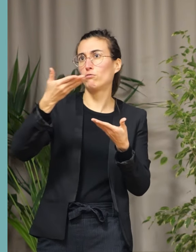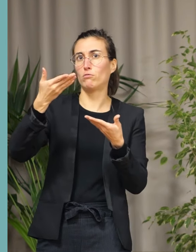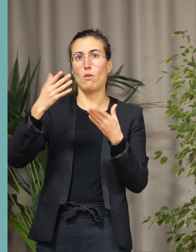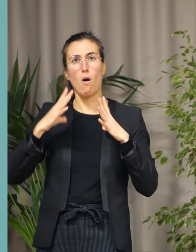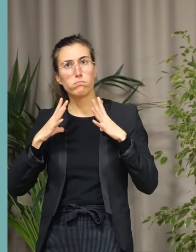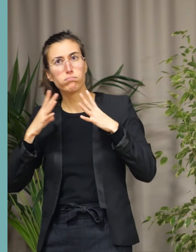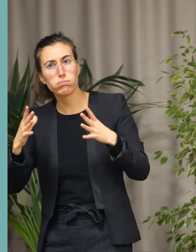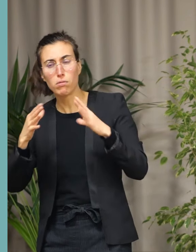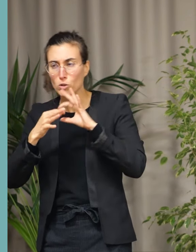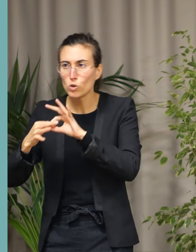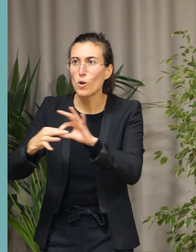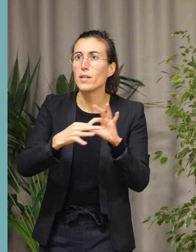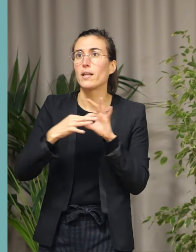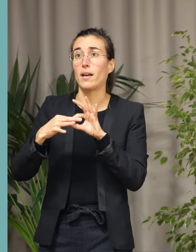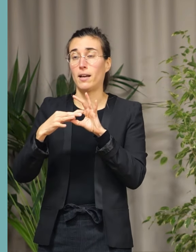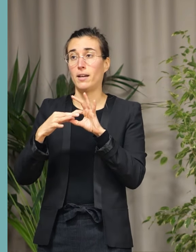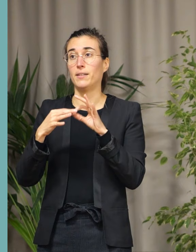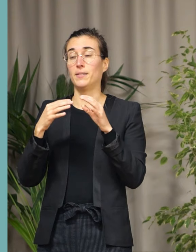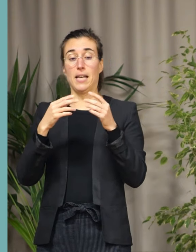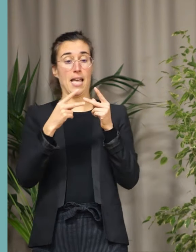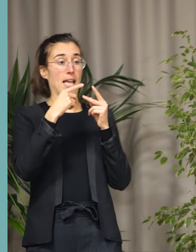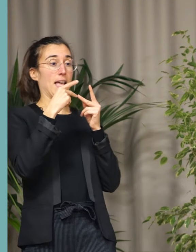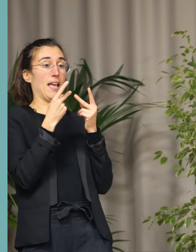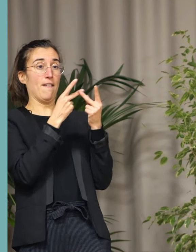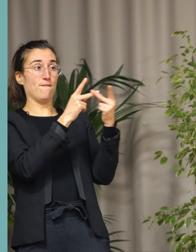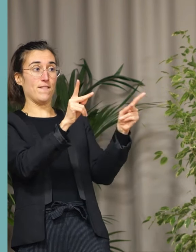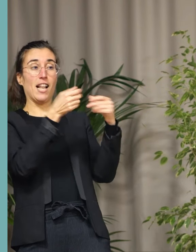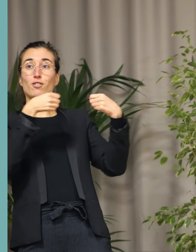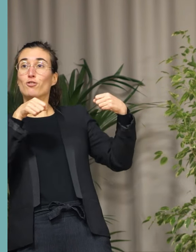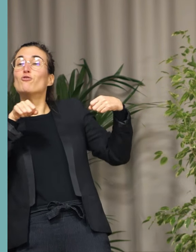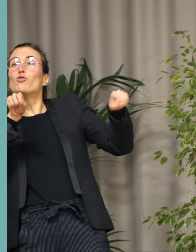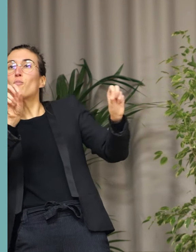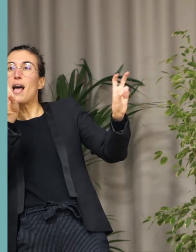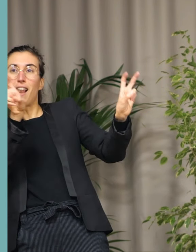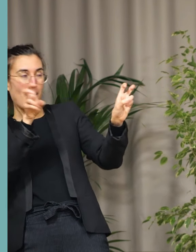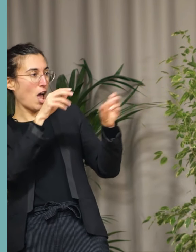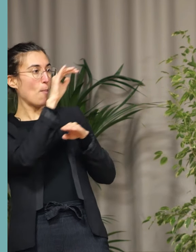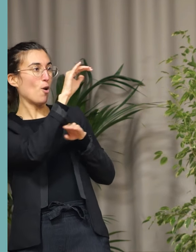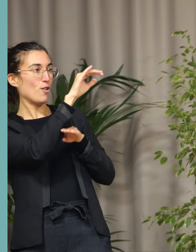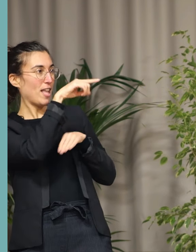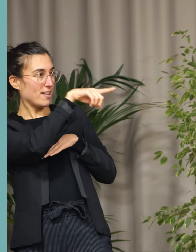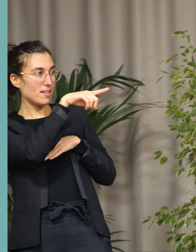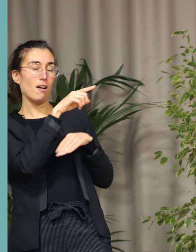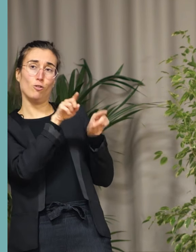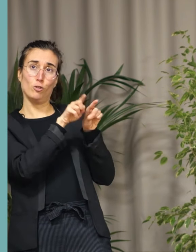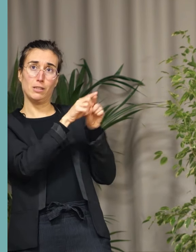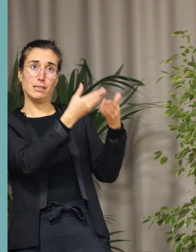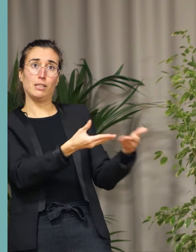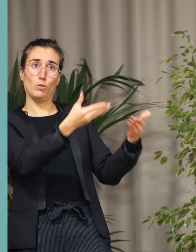Tous nos voeux à notre ville jumelle polonaise qui vit elle aussi des moments singuliers.